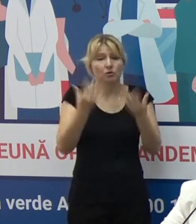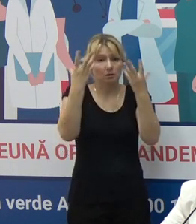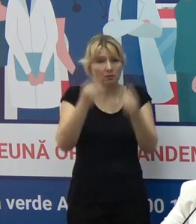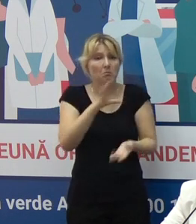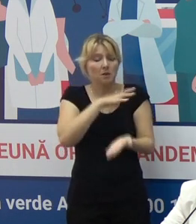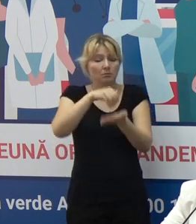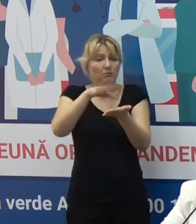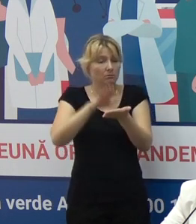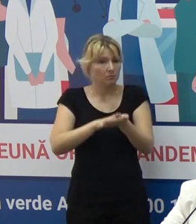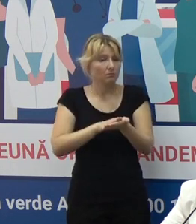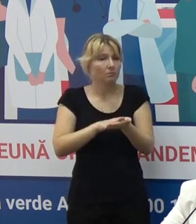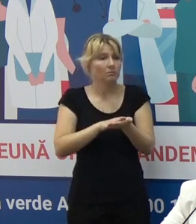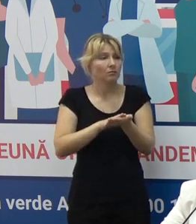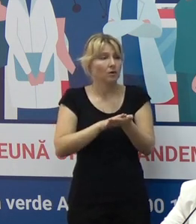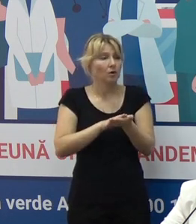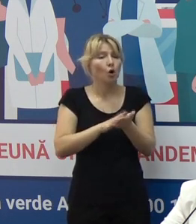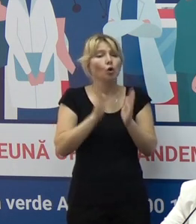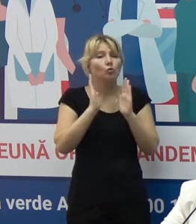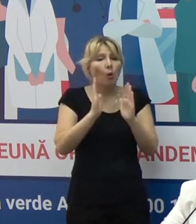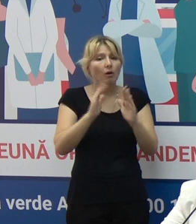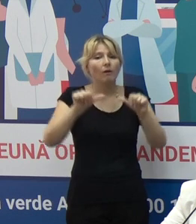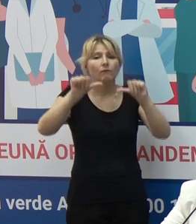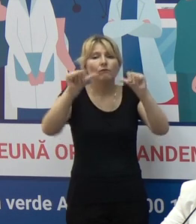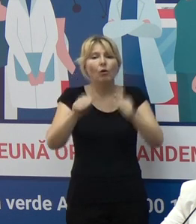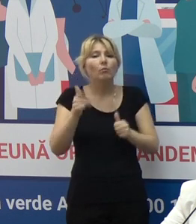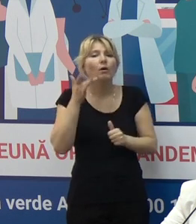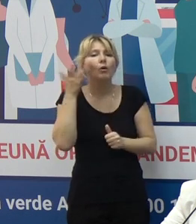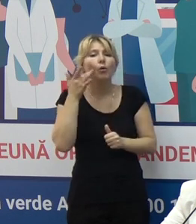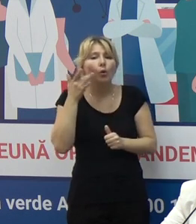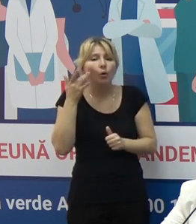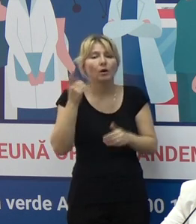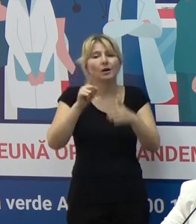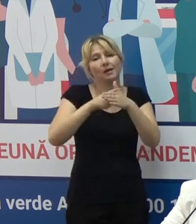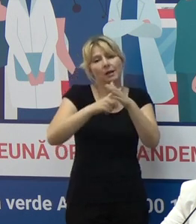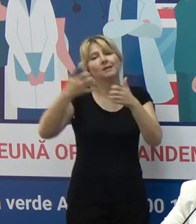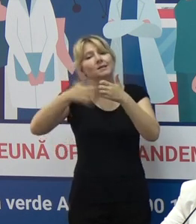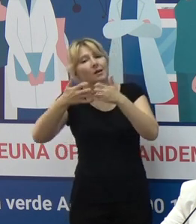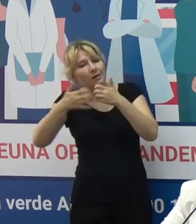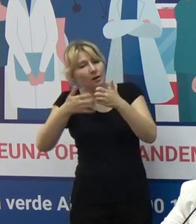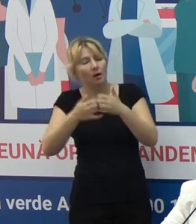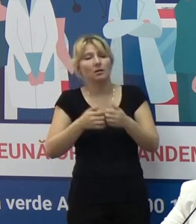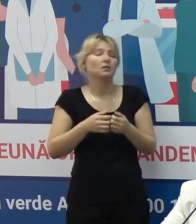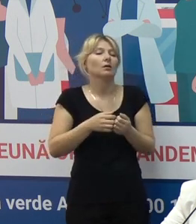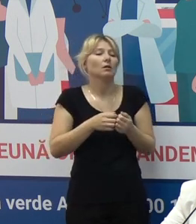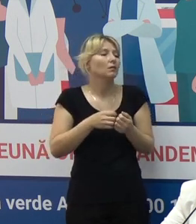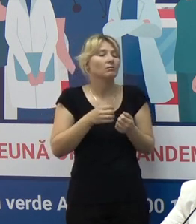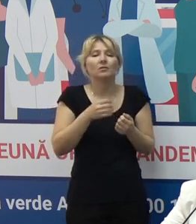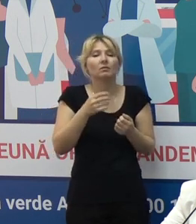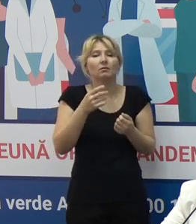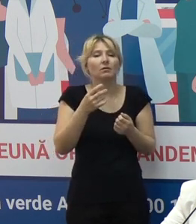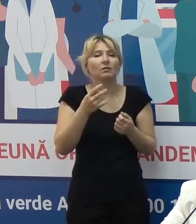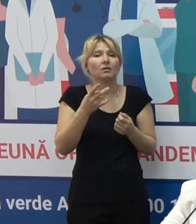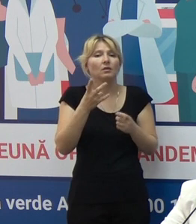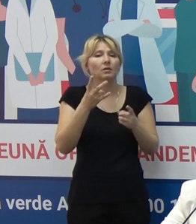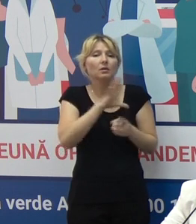înregistrate doar reacții adverse, ușoare sau medii, care nici într-unul din cazuri